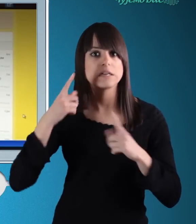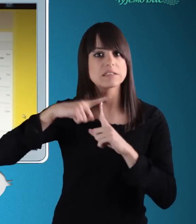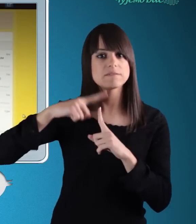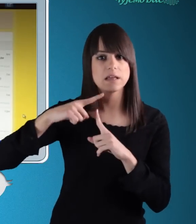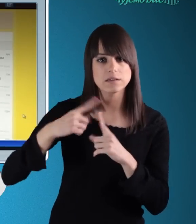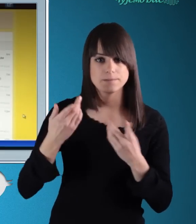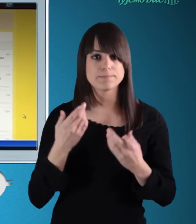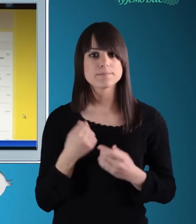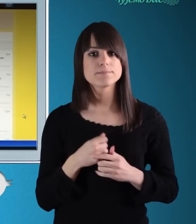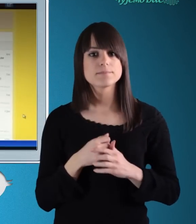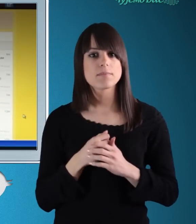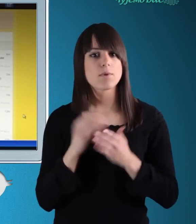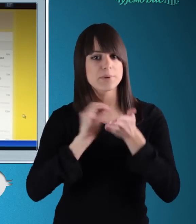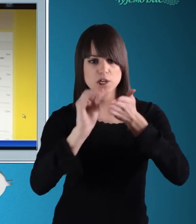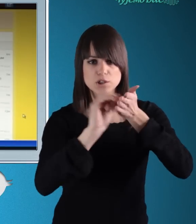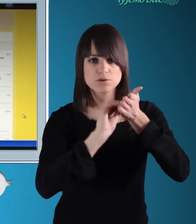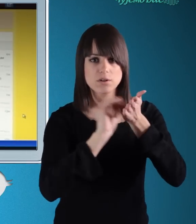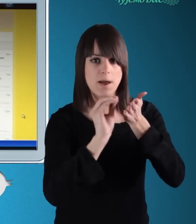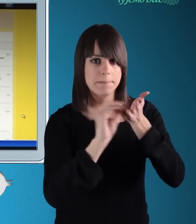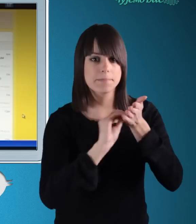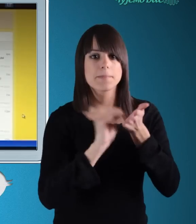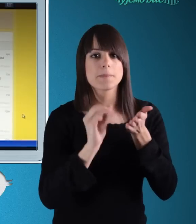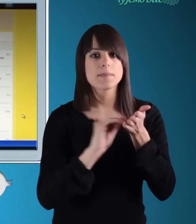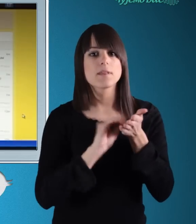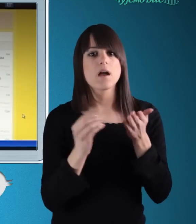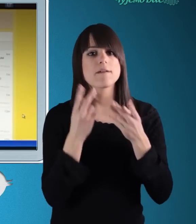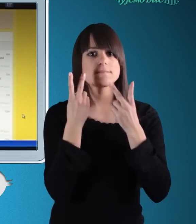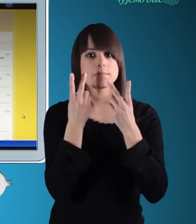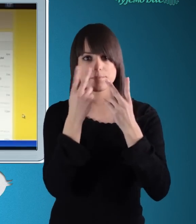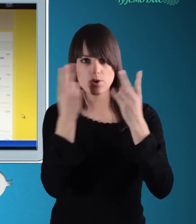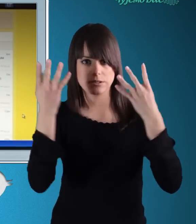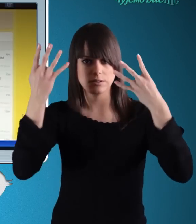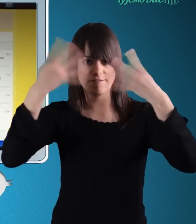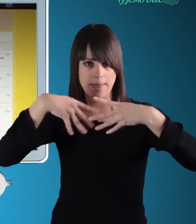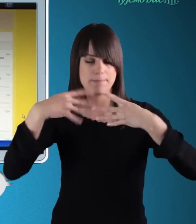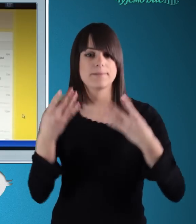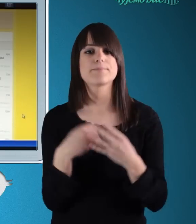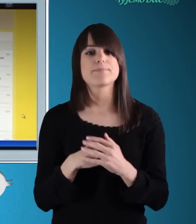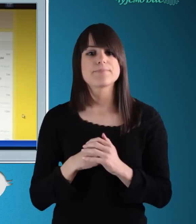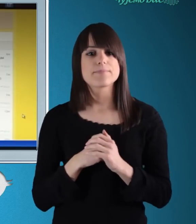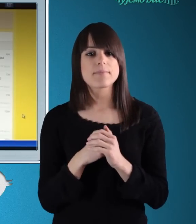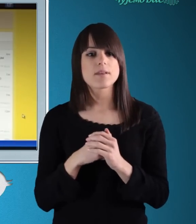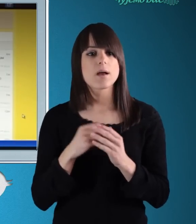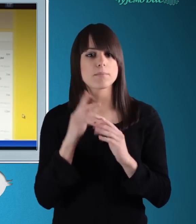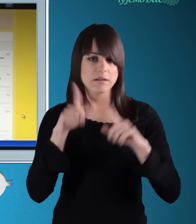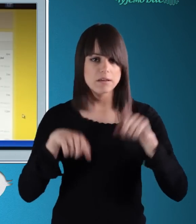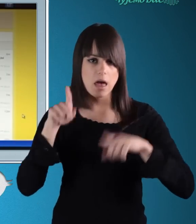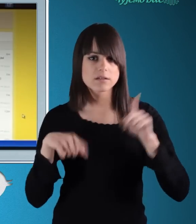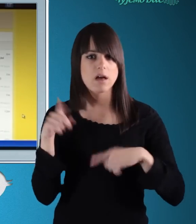kanal za to. Postavite detalje o skupu na svoj sajt ili blog ako ga imate i onda nekoliko dana ranije